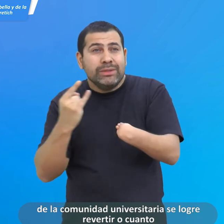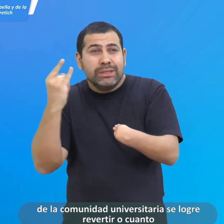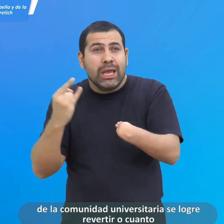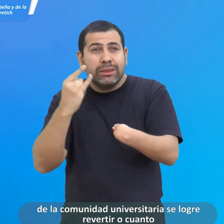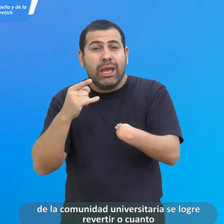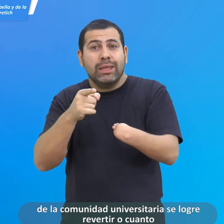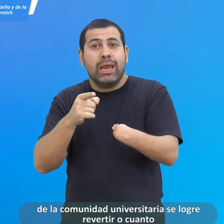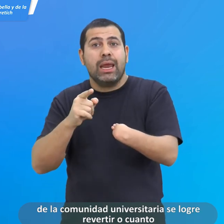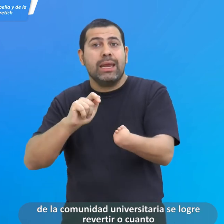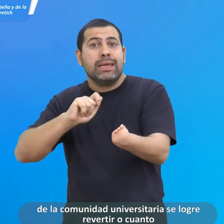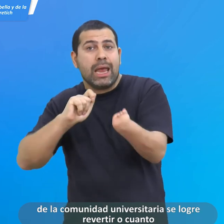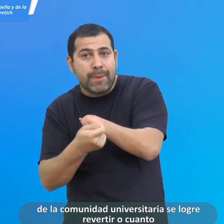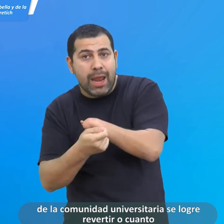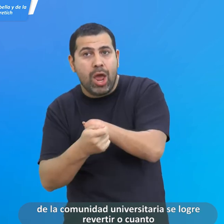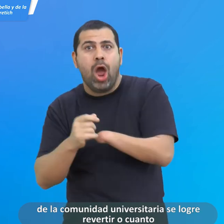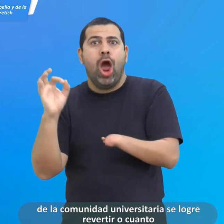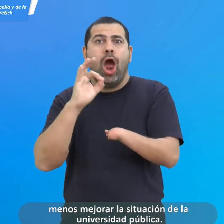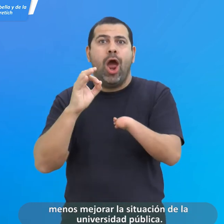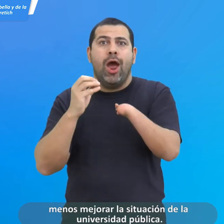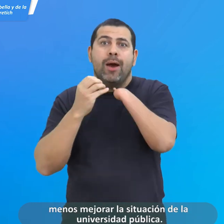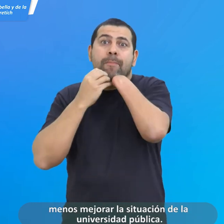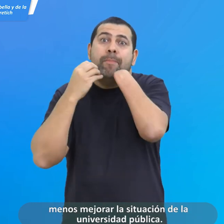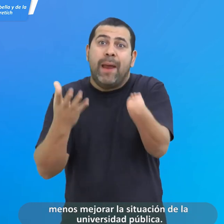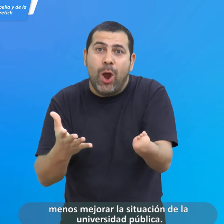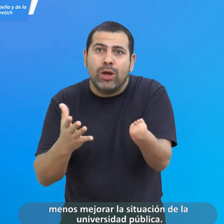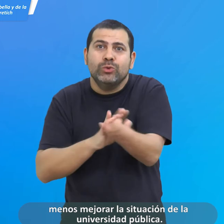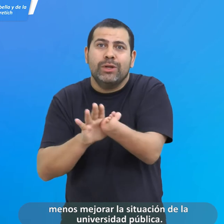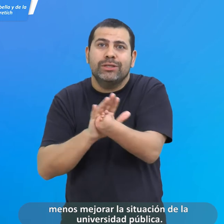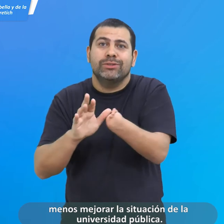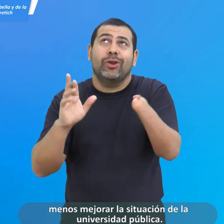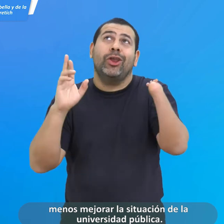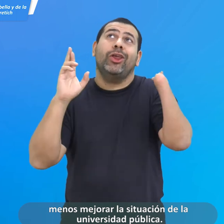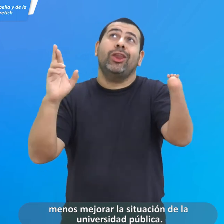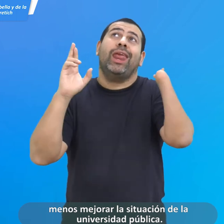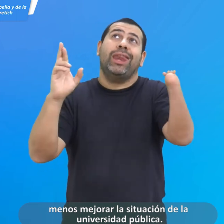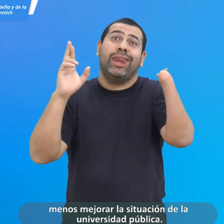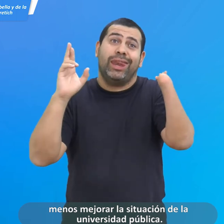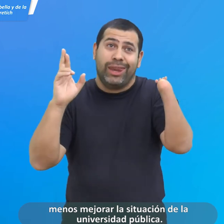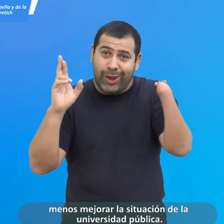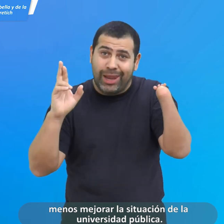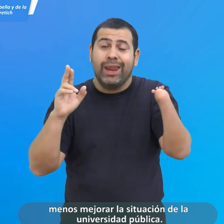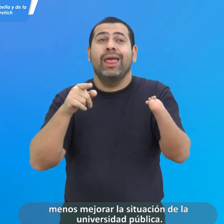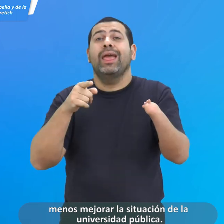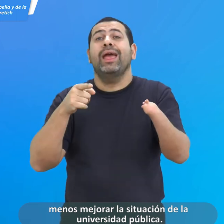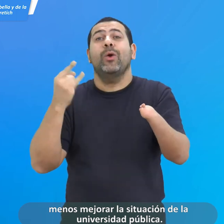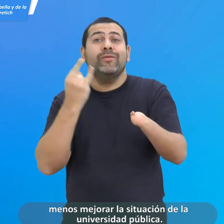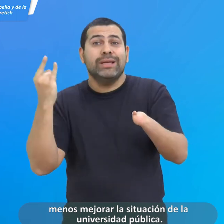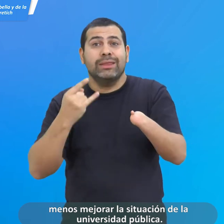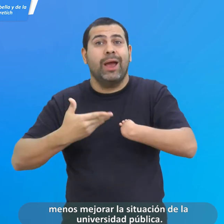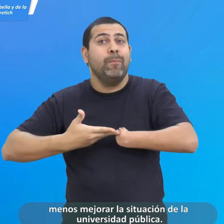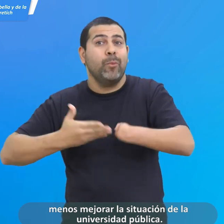universitaria se logre revertir o cuanto menos mejorar la situación de la universidad